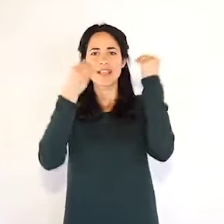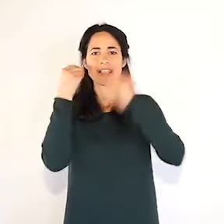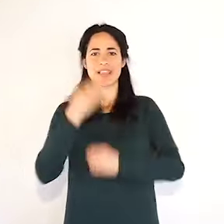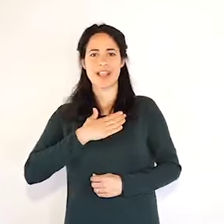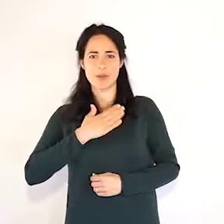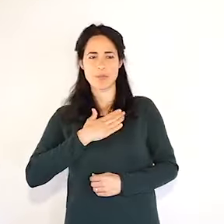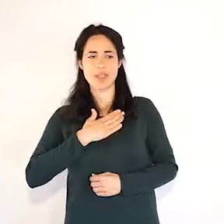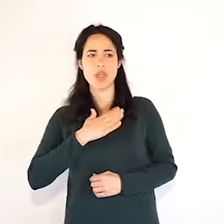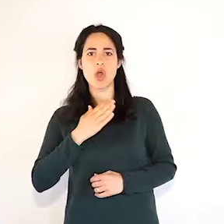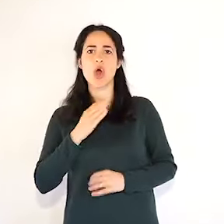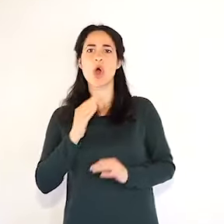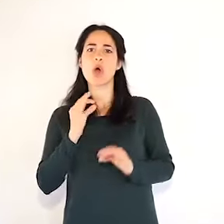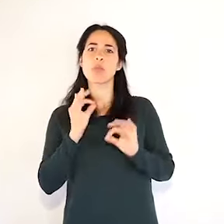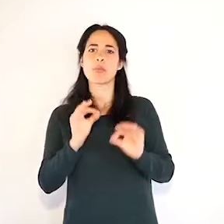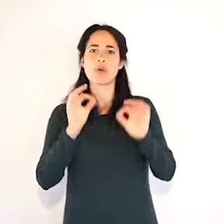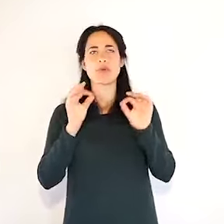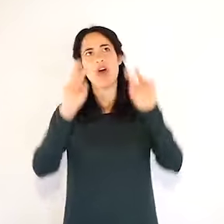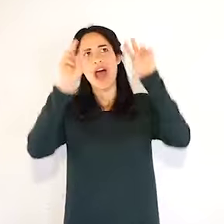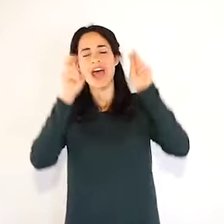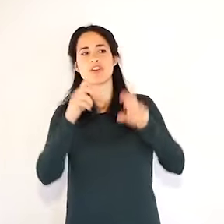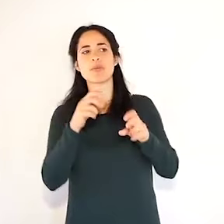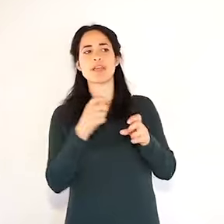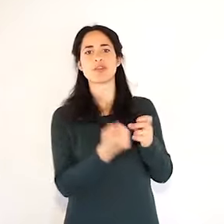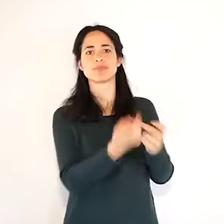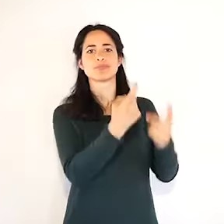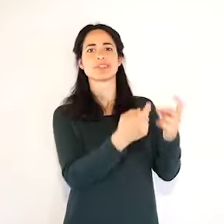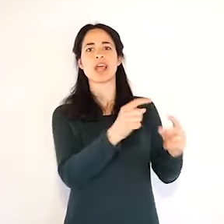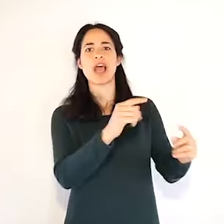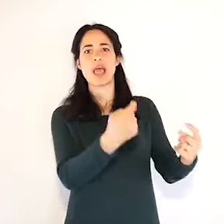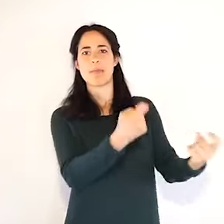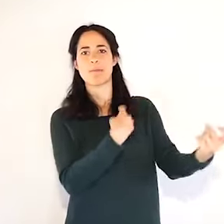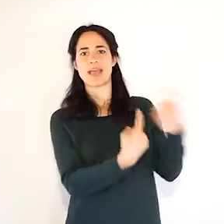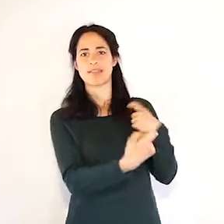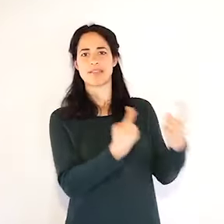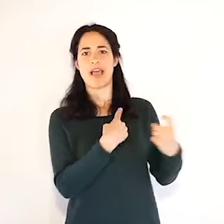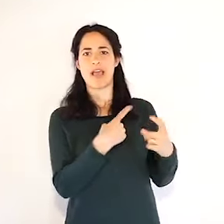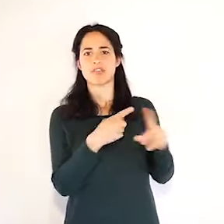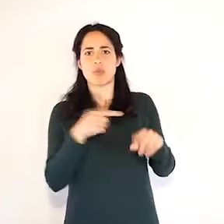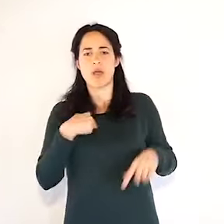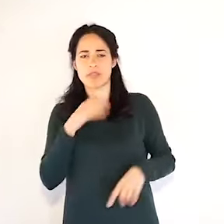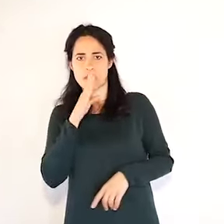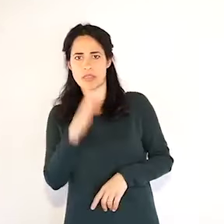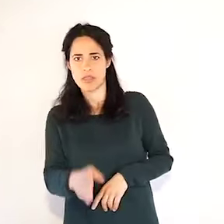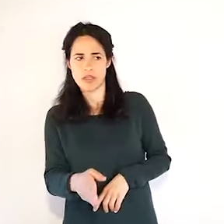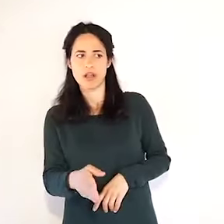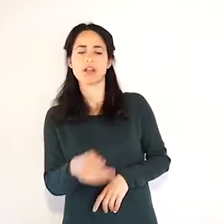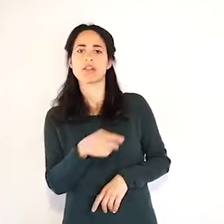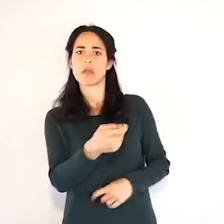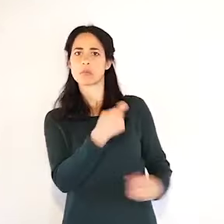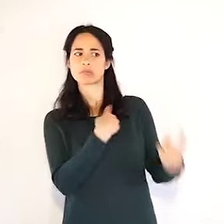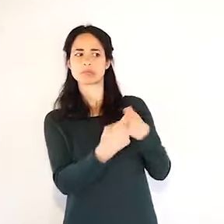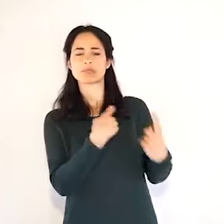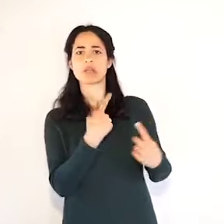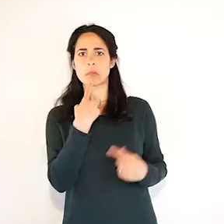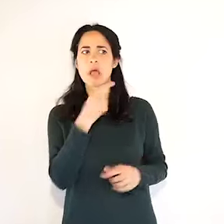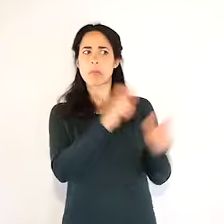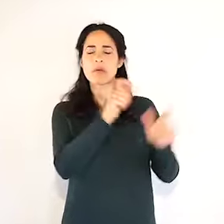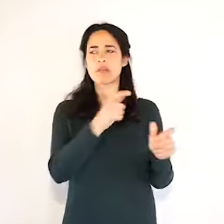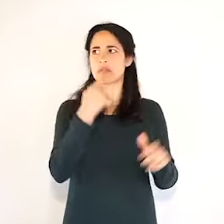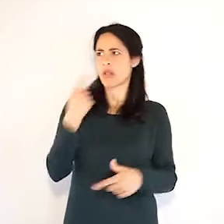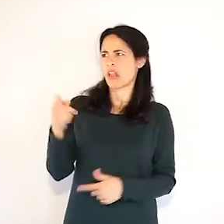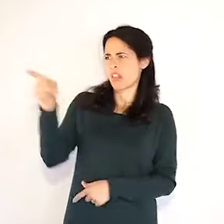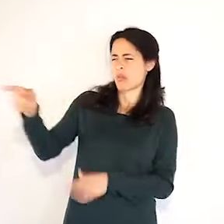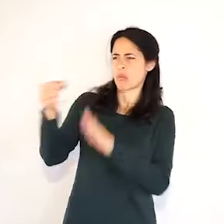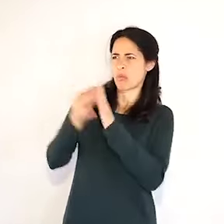sui commenti che ogni tanto vedo spuntare durante la diretta, che noi daremmo dati sbagliati apposta,